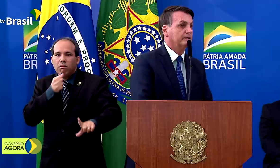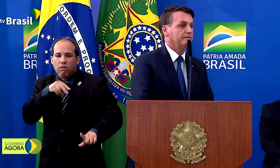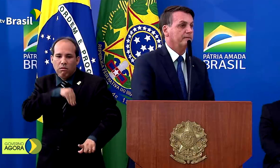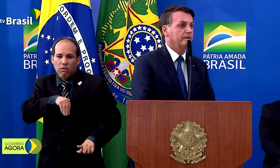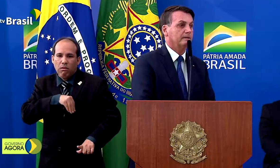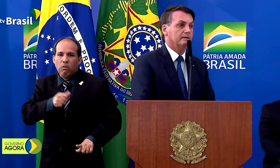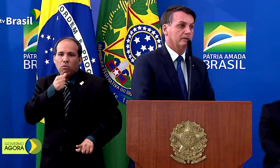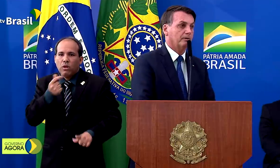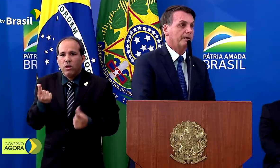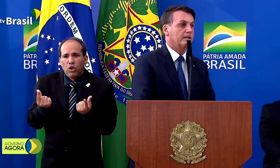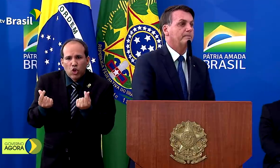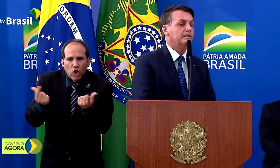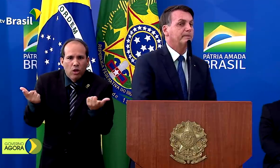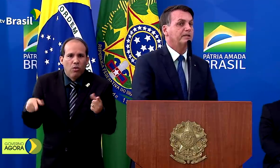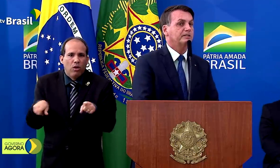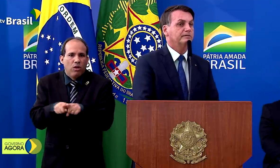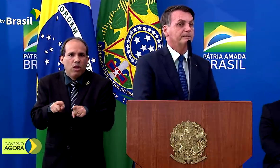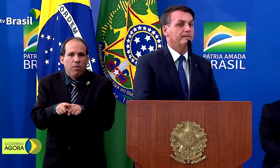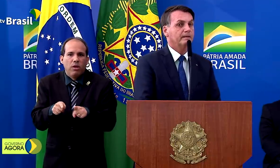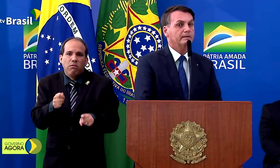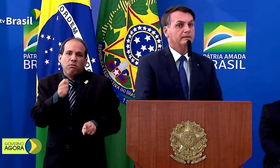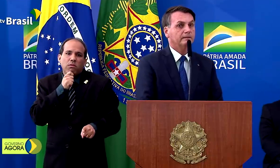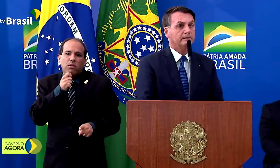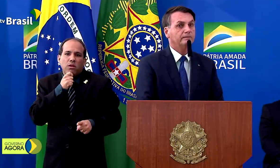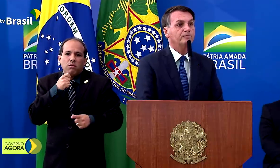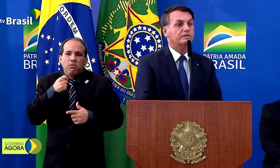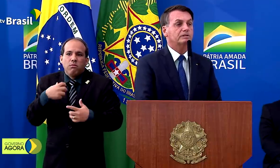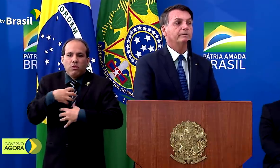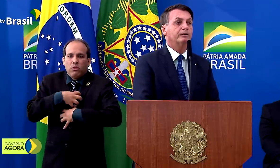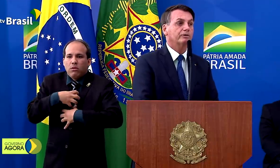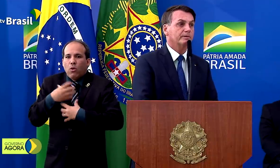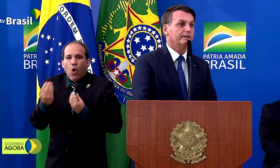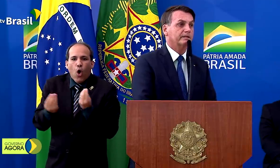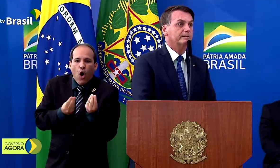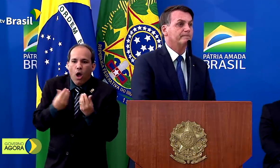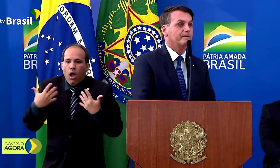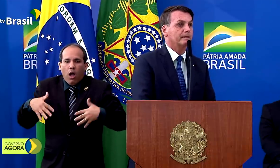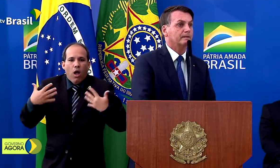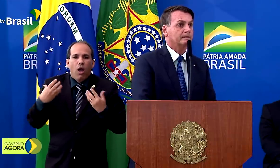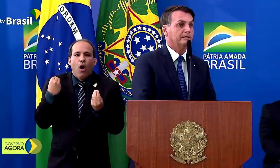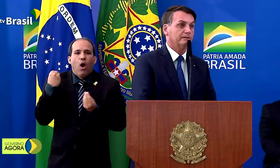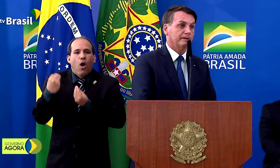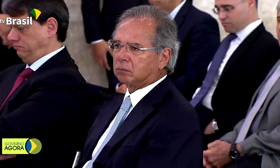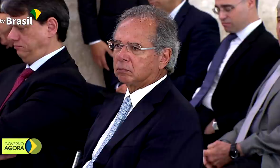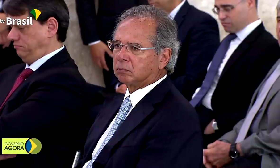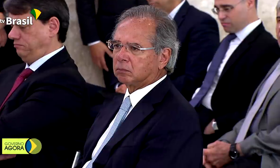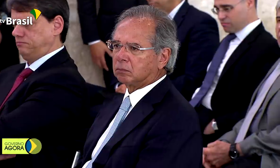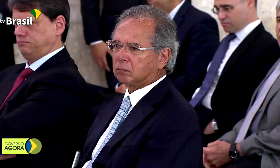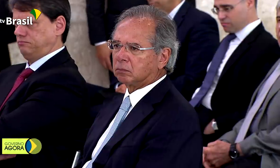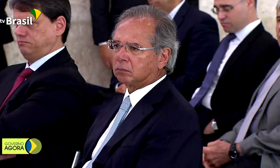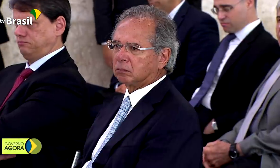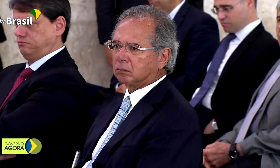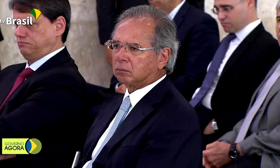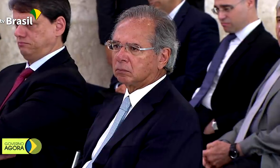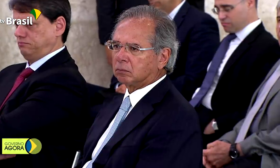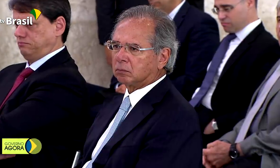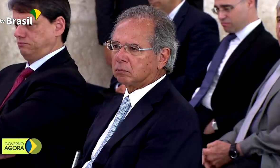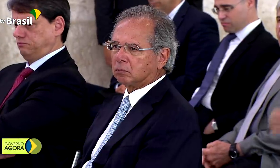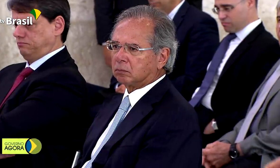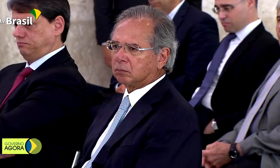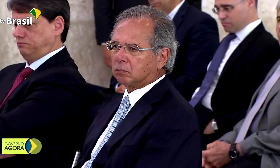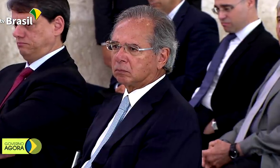sem dinheiro e quase sem perspectiva, em função de uma economia que a gente vê que está sofrendo